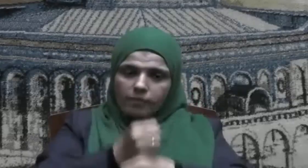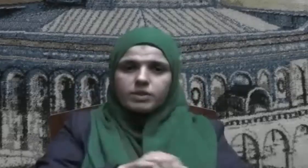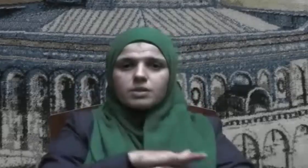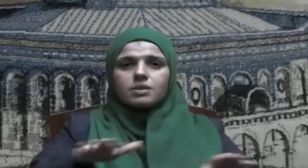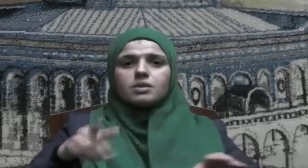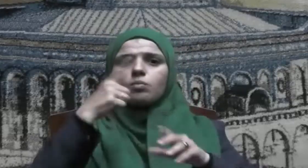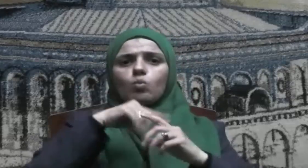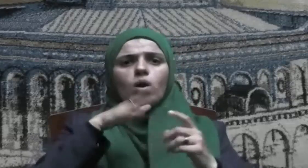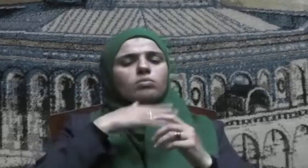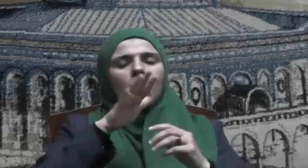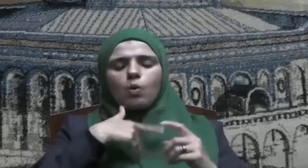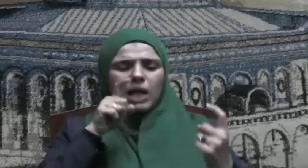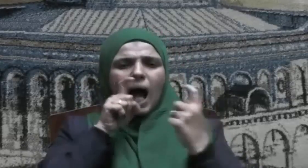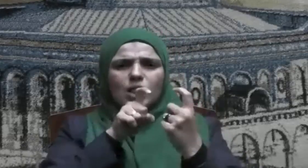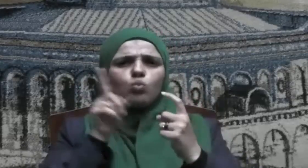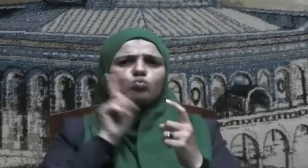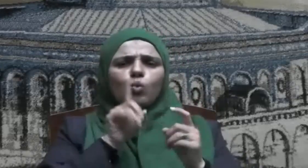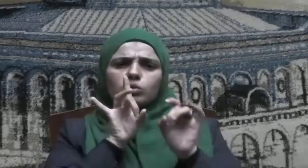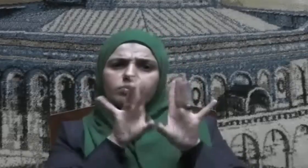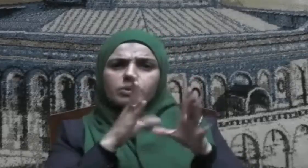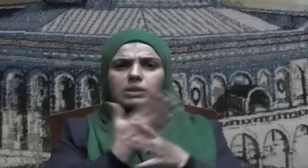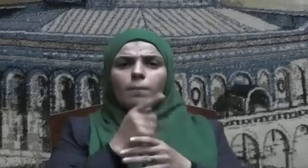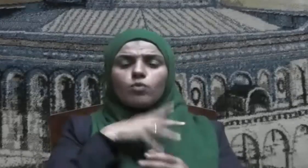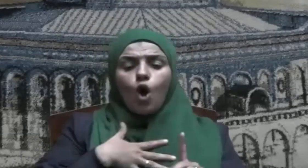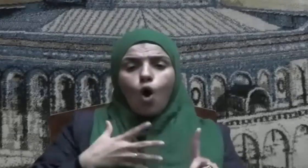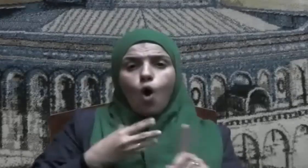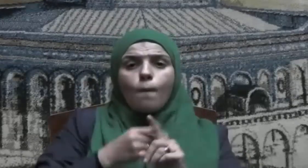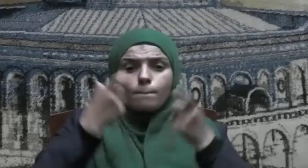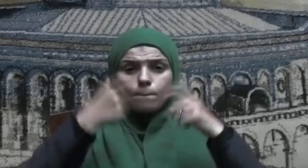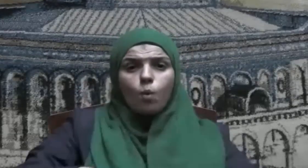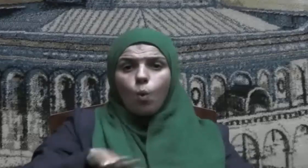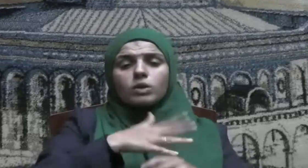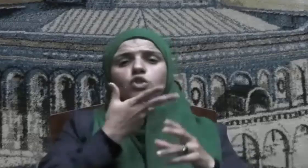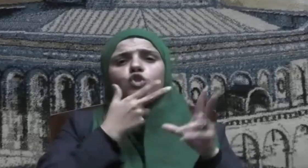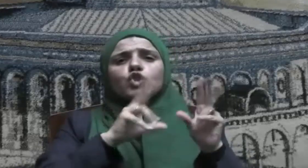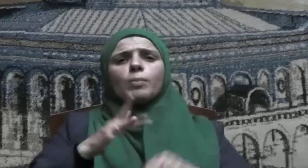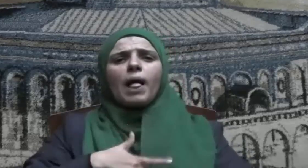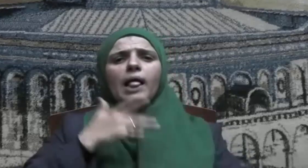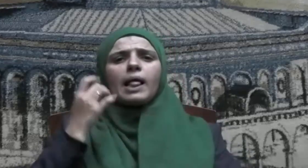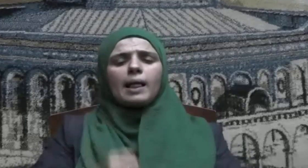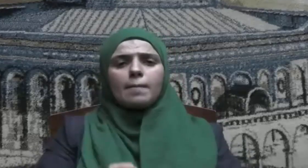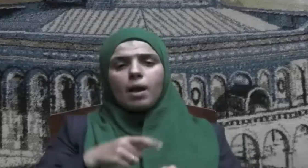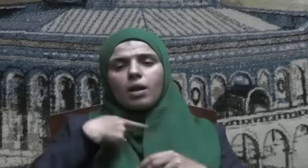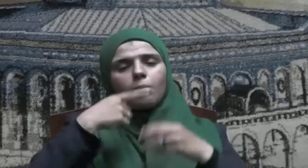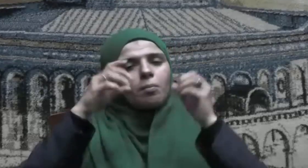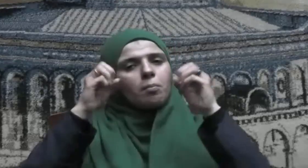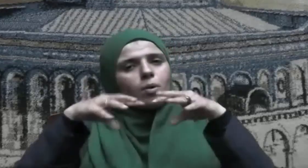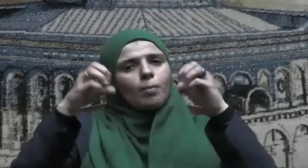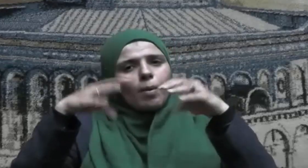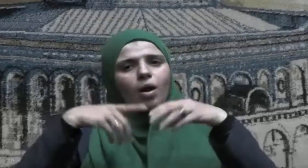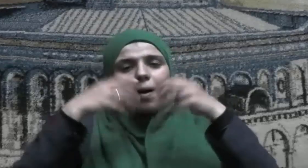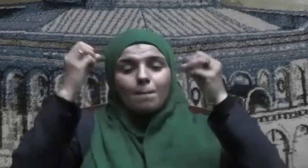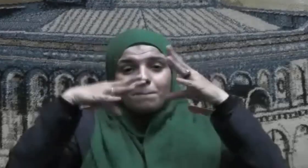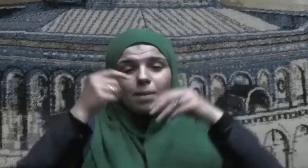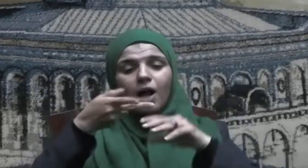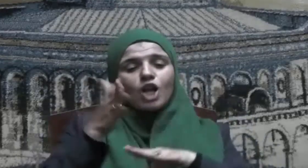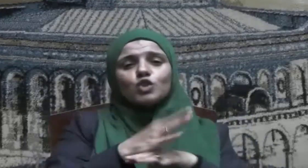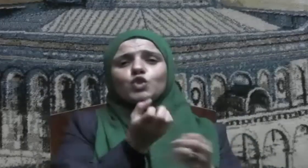عدواني عنها لأن حب الغطن من الإيمان فهميلاً لشهداء من حمت